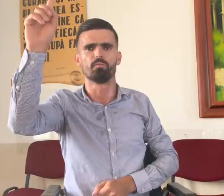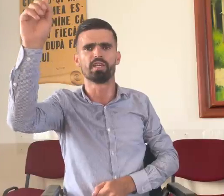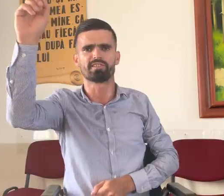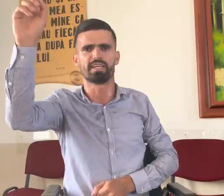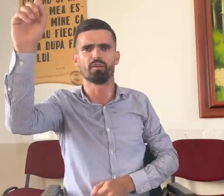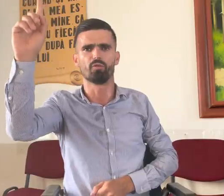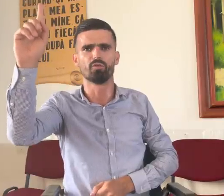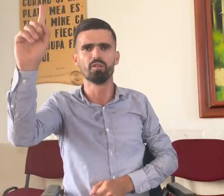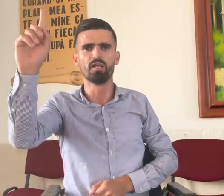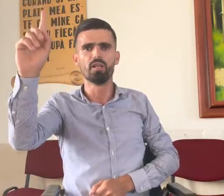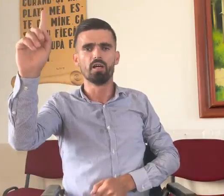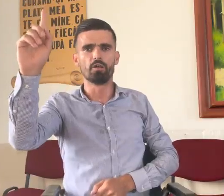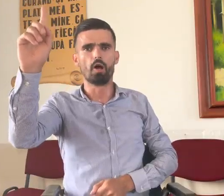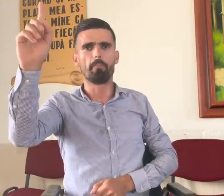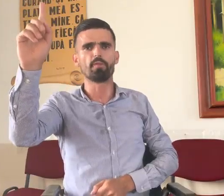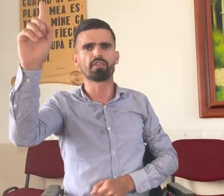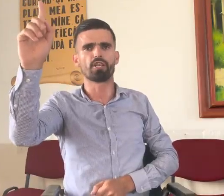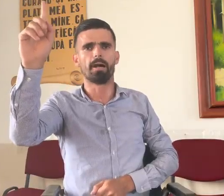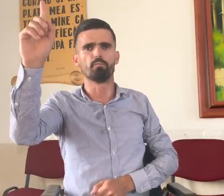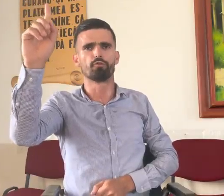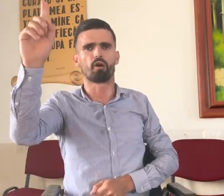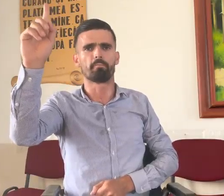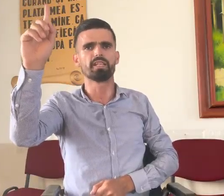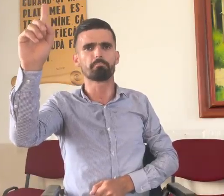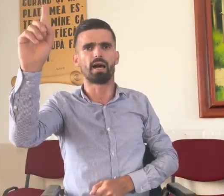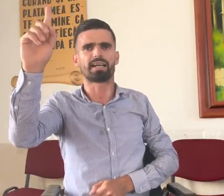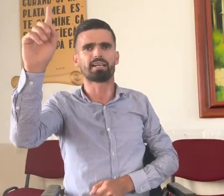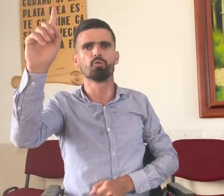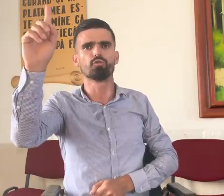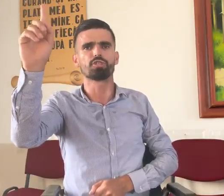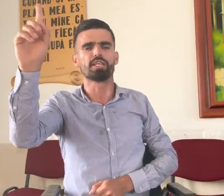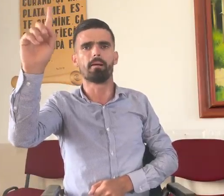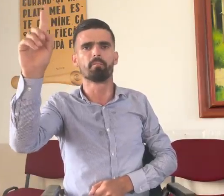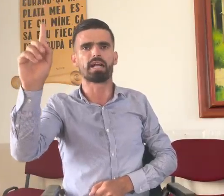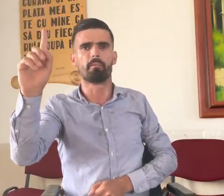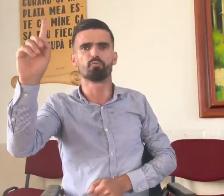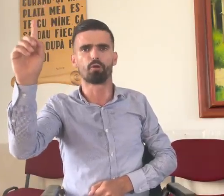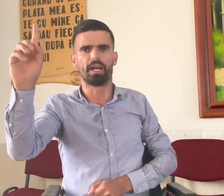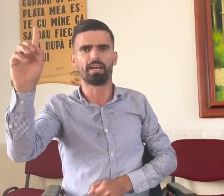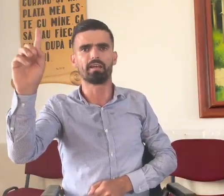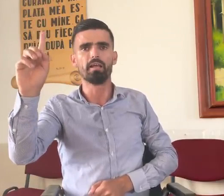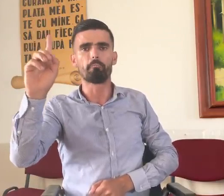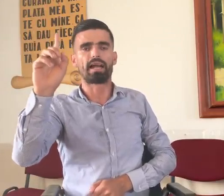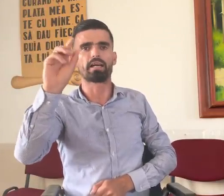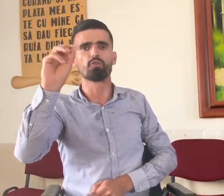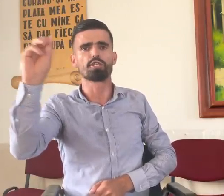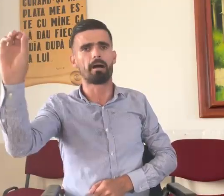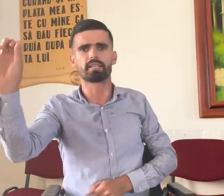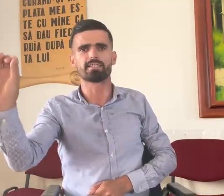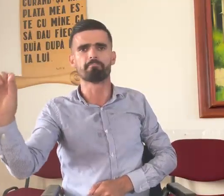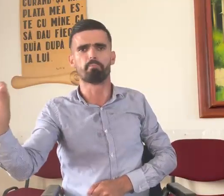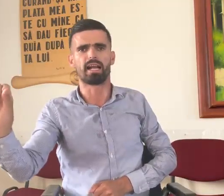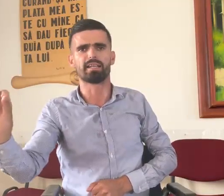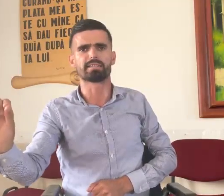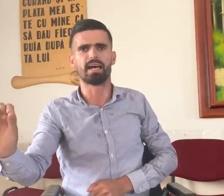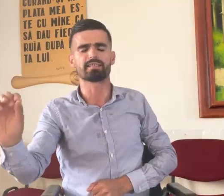Dumnezeu. În noaptea ce am dormit, parcă nu știam că am dureri, parcă nu știam că sunt paralizat,